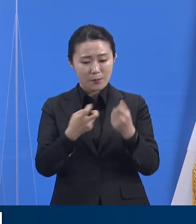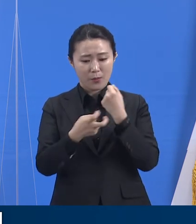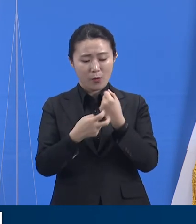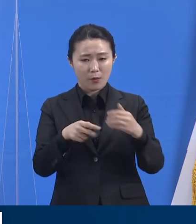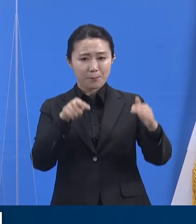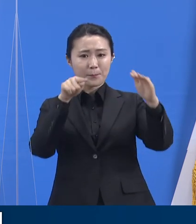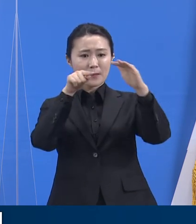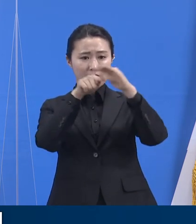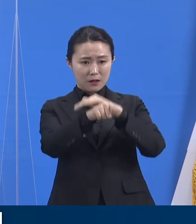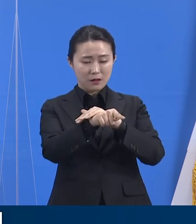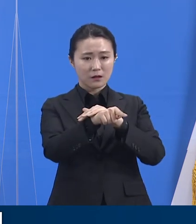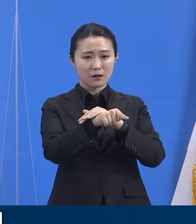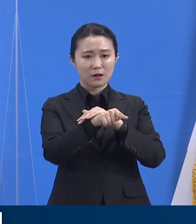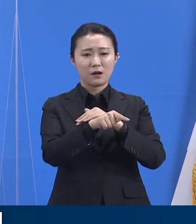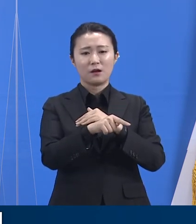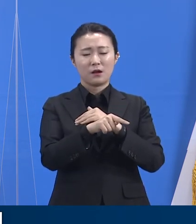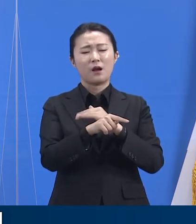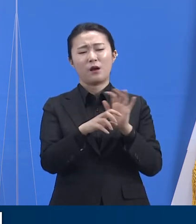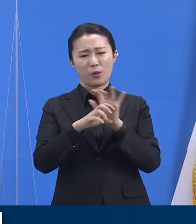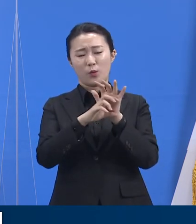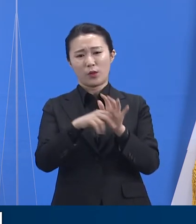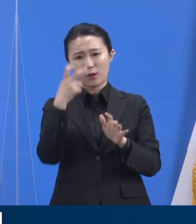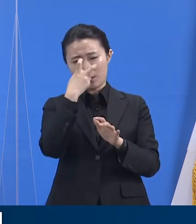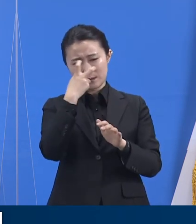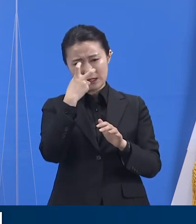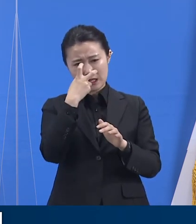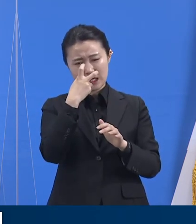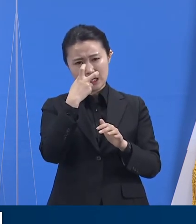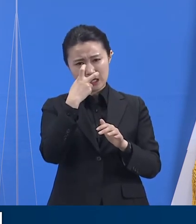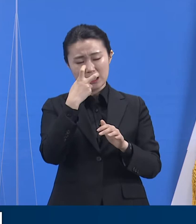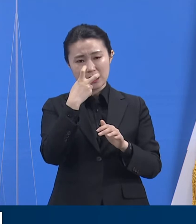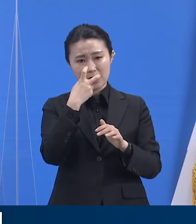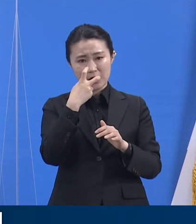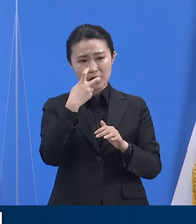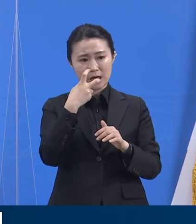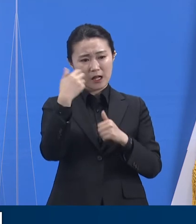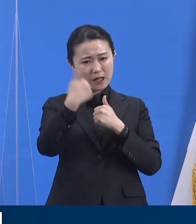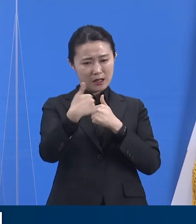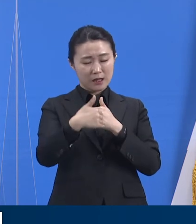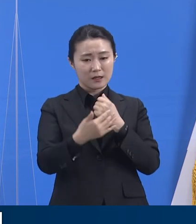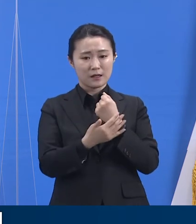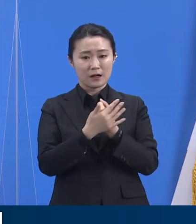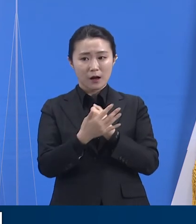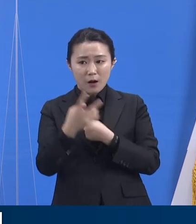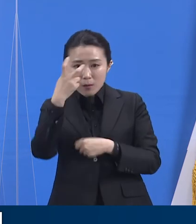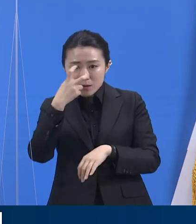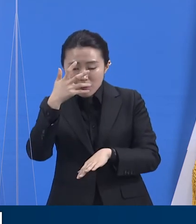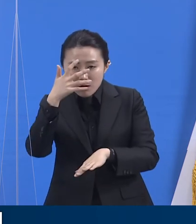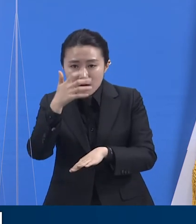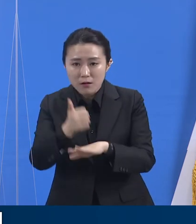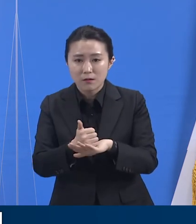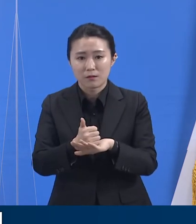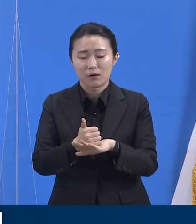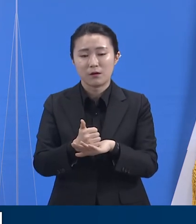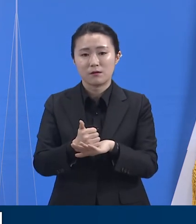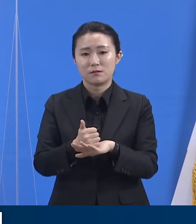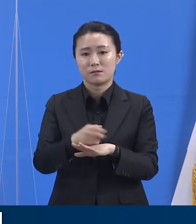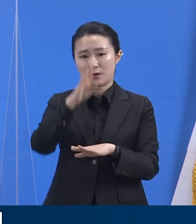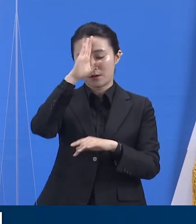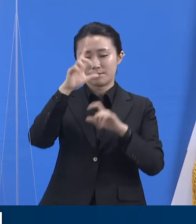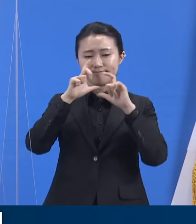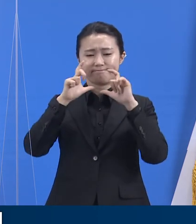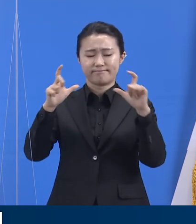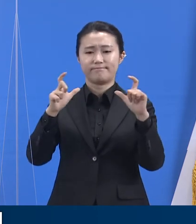의정부시 용현 임시선별검사소에서 진단검사를 받은 후 양성반응을 확인한 사례입니다.